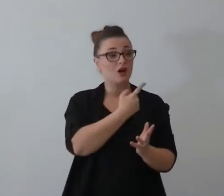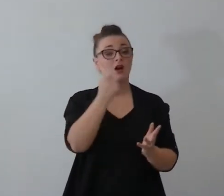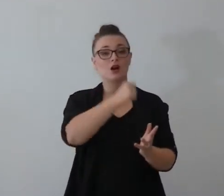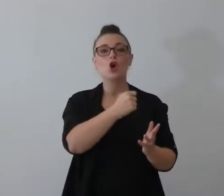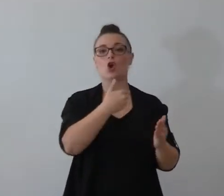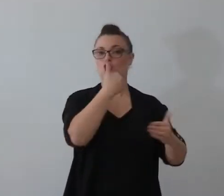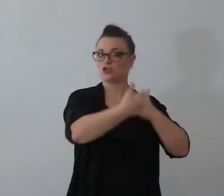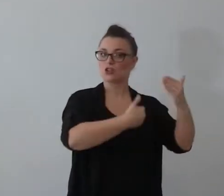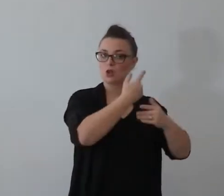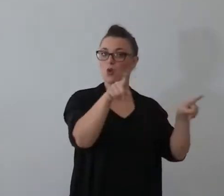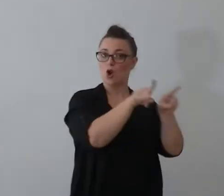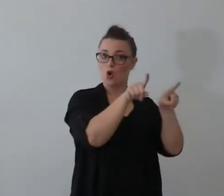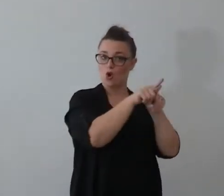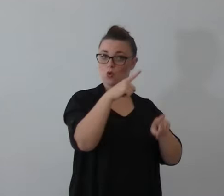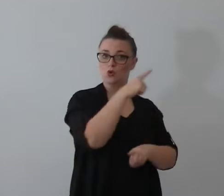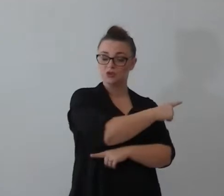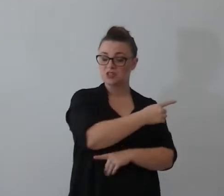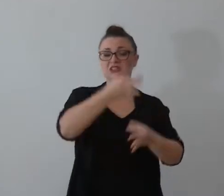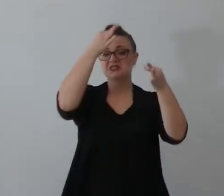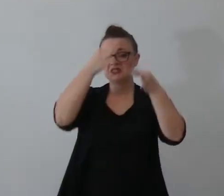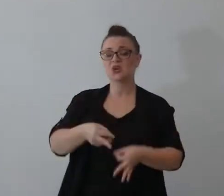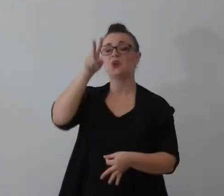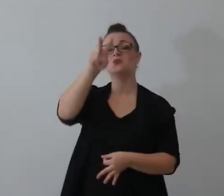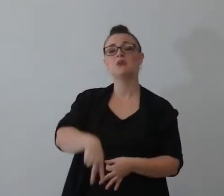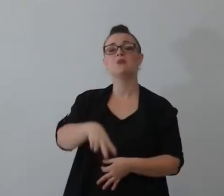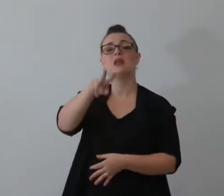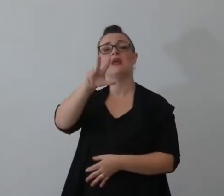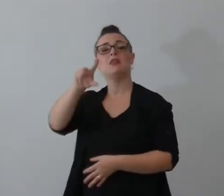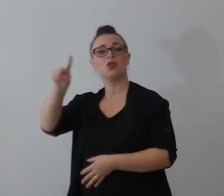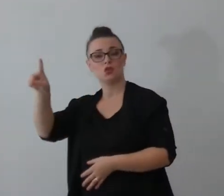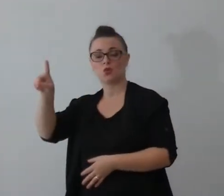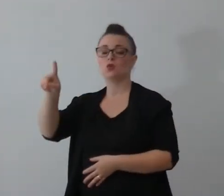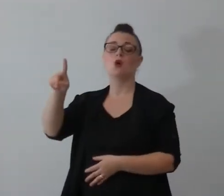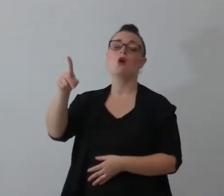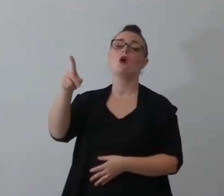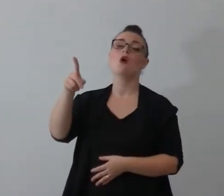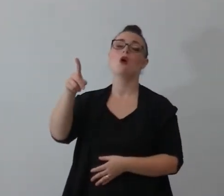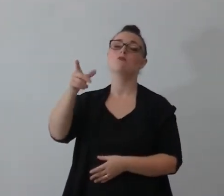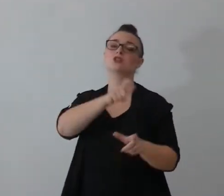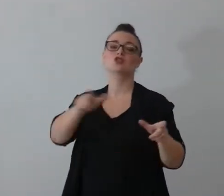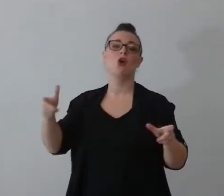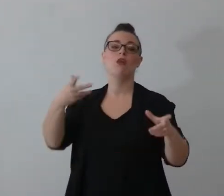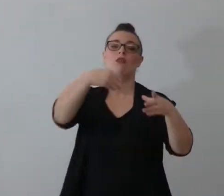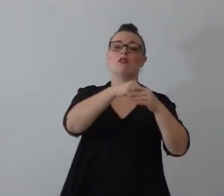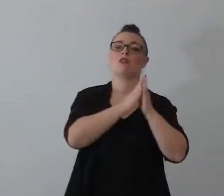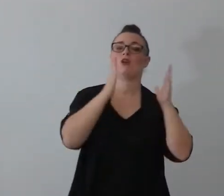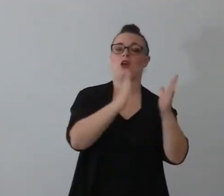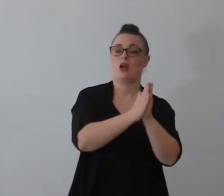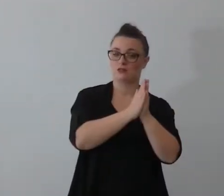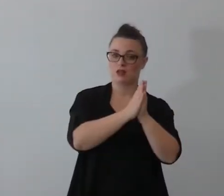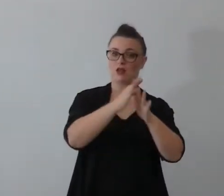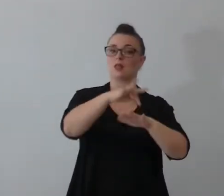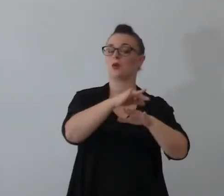il 2031 nessuno si sposerà più in chiesa ed entro il